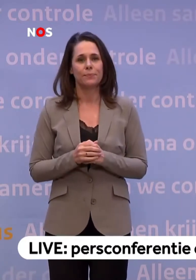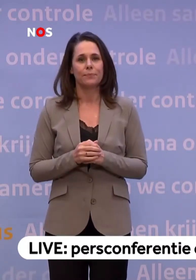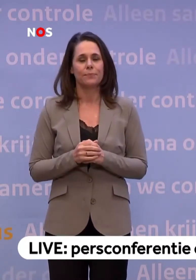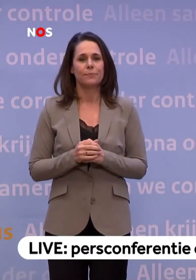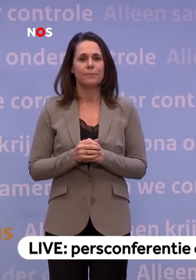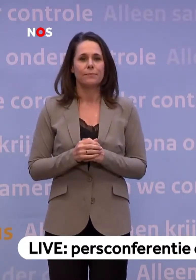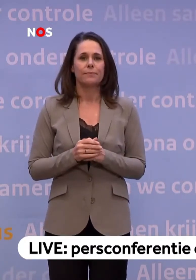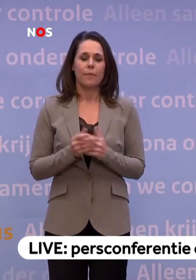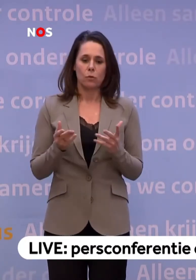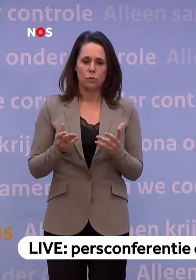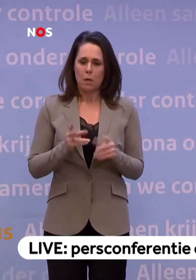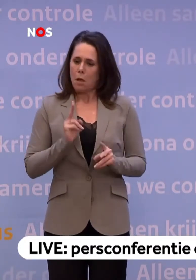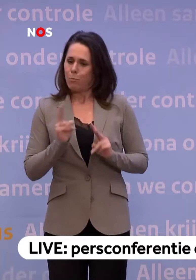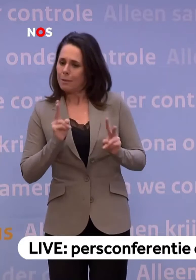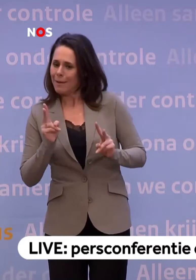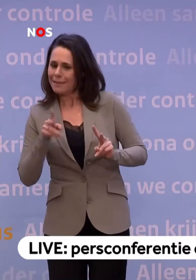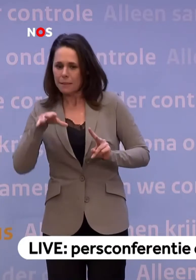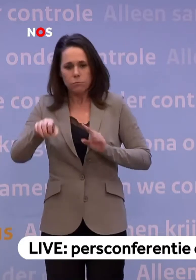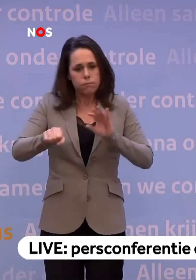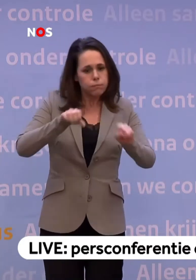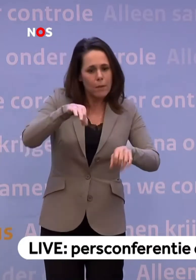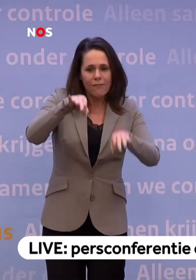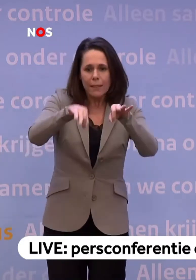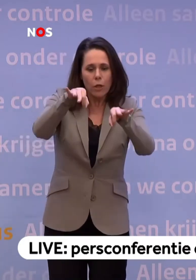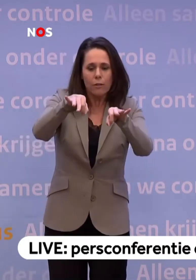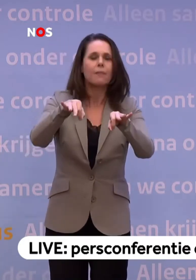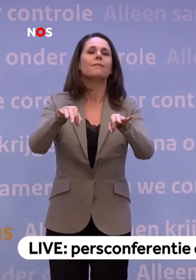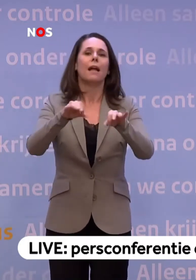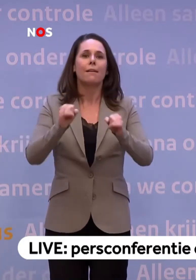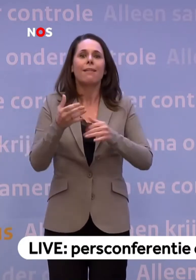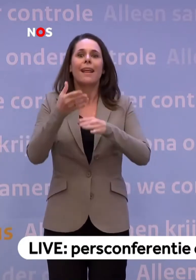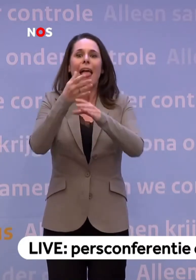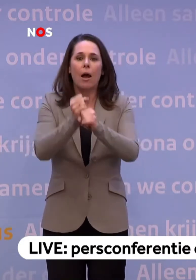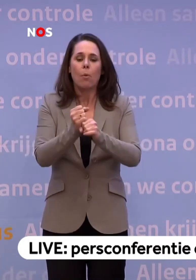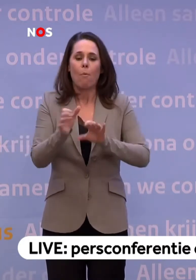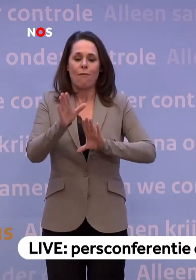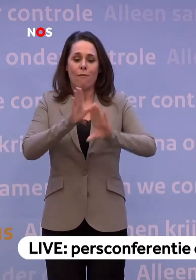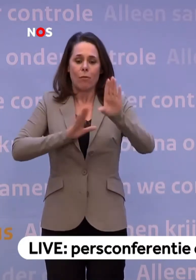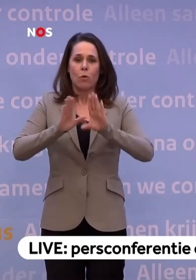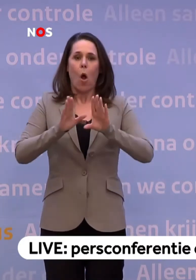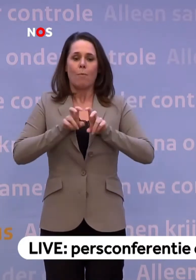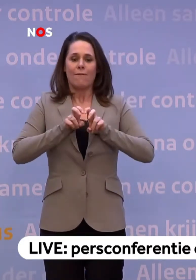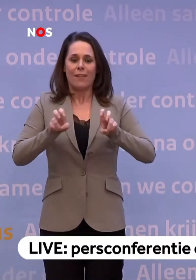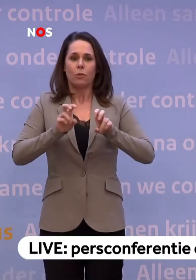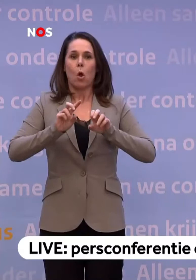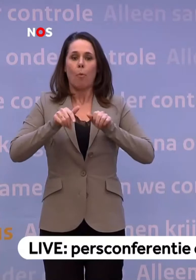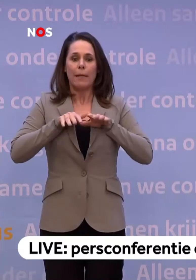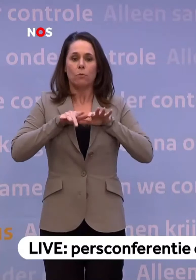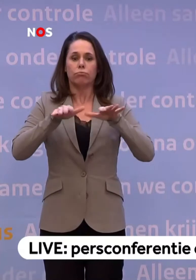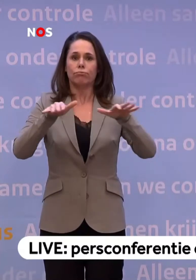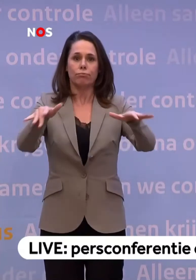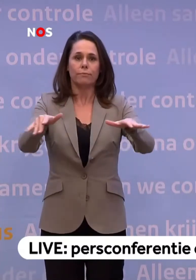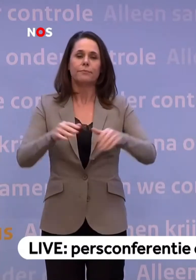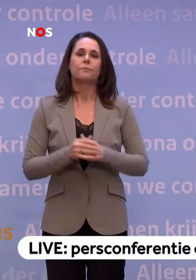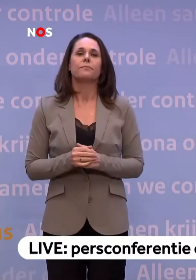opsporen van besmettingen kan helpen om een nieuwe opleving van de uitbraak te voorkomen. En bij een